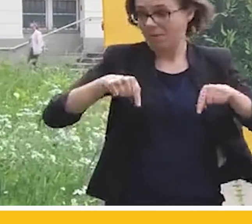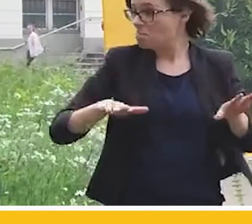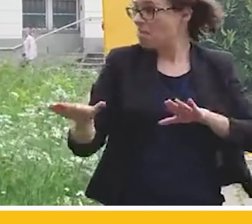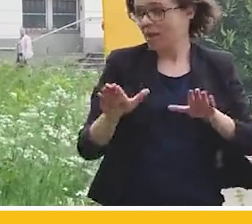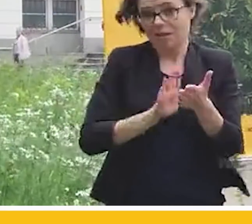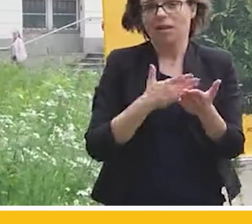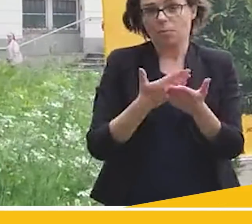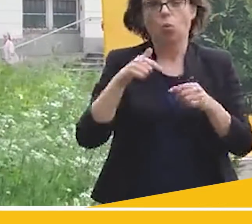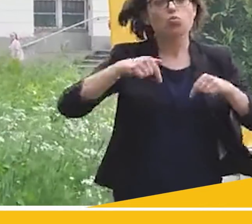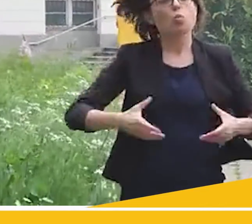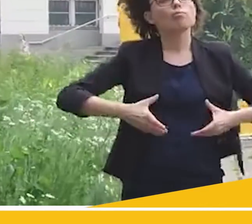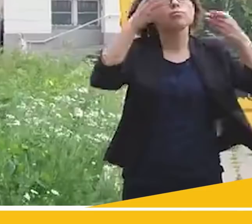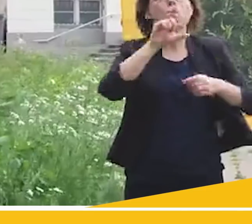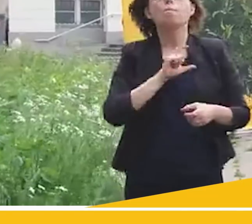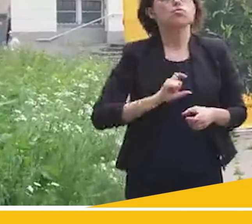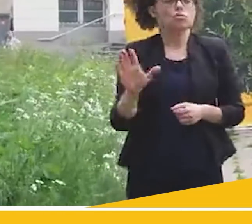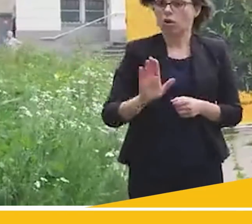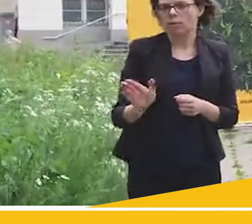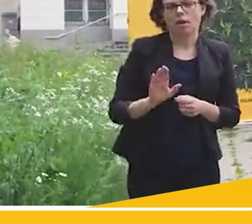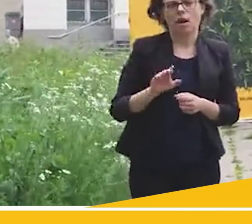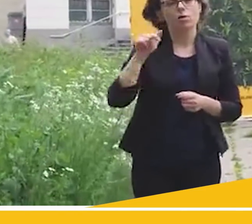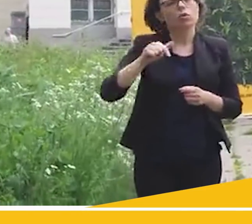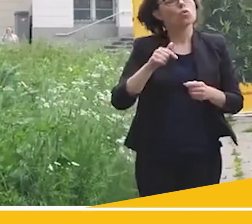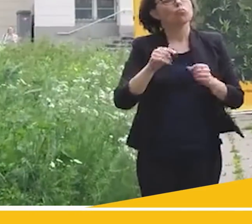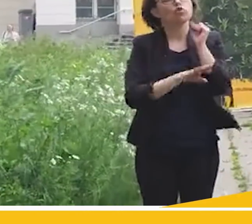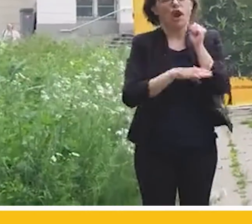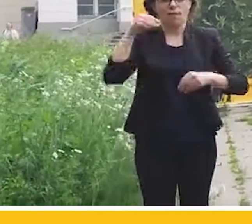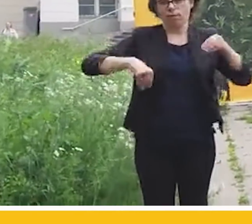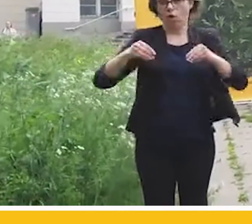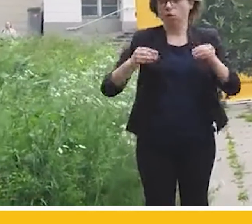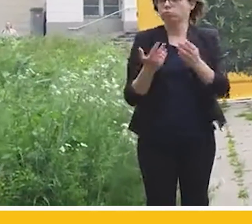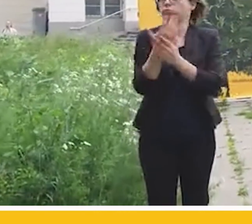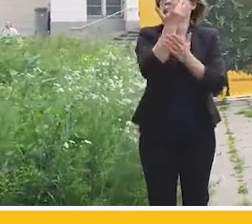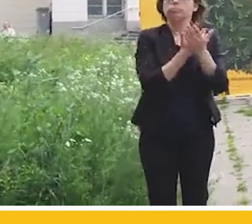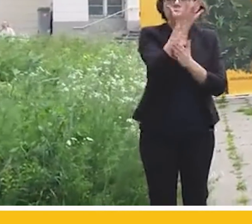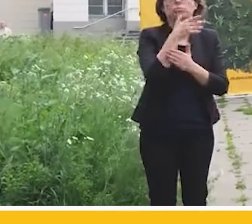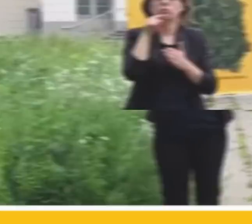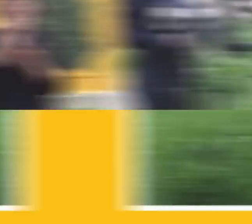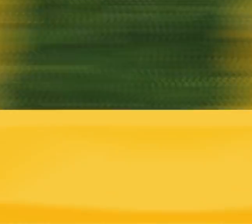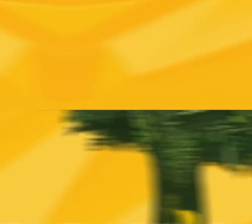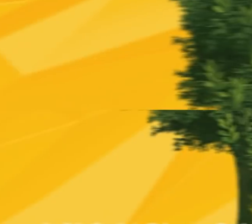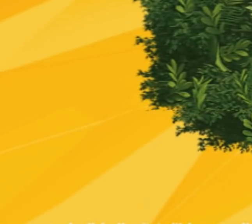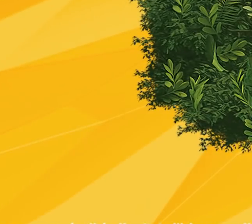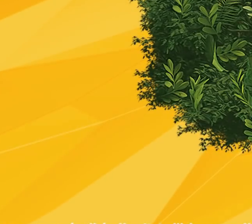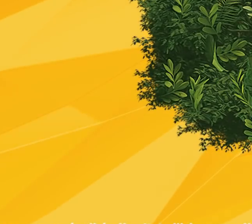wyrastały nie biurowce, albo plany na biurowce, tylko drzewa, które będą opowiadały naszą wspólną historię. Dziękuję Wam bardzo.